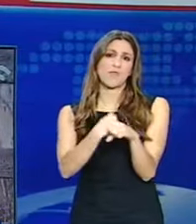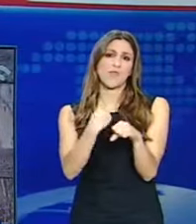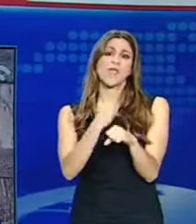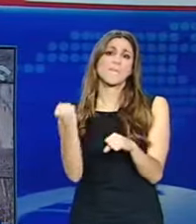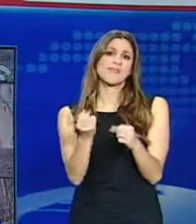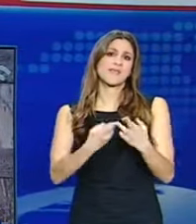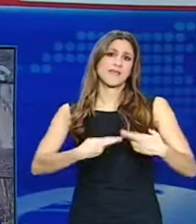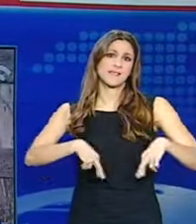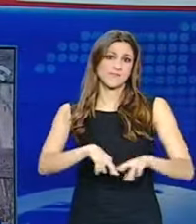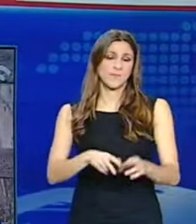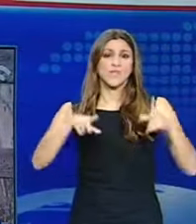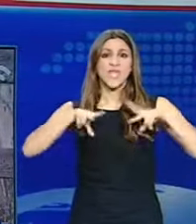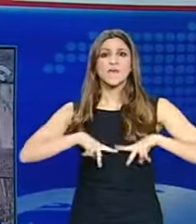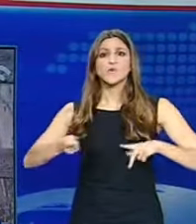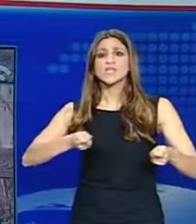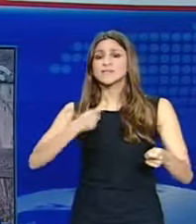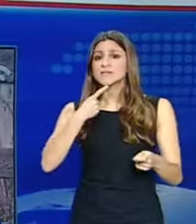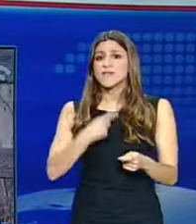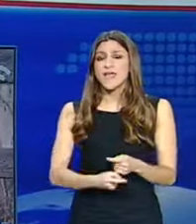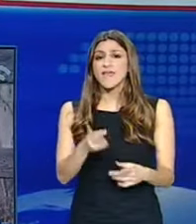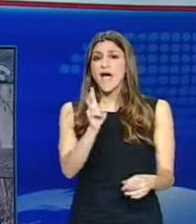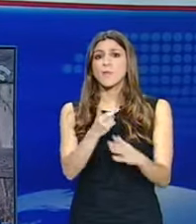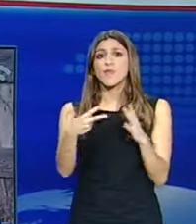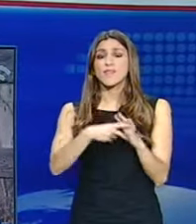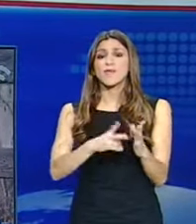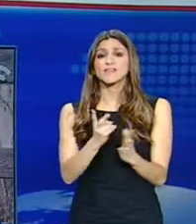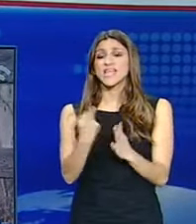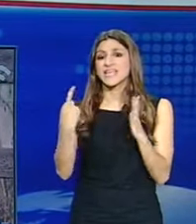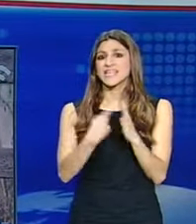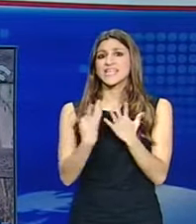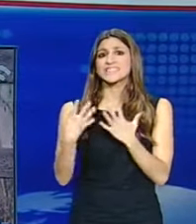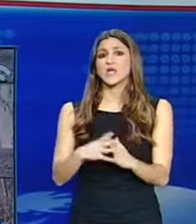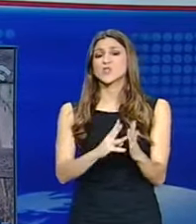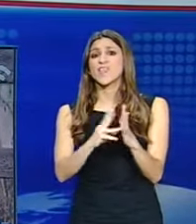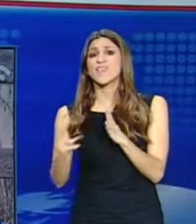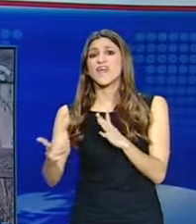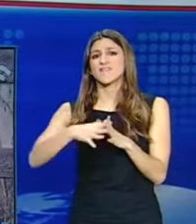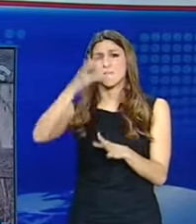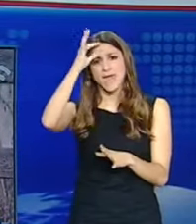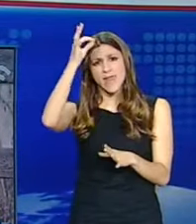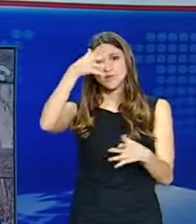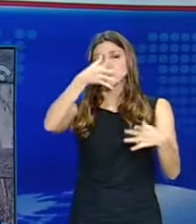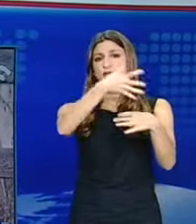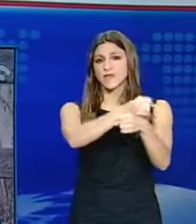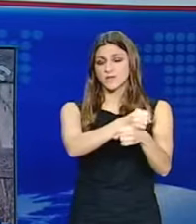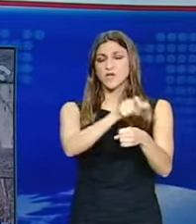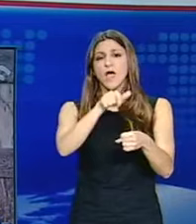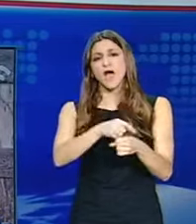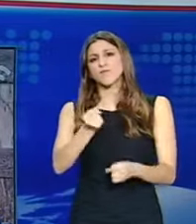Μεταρρύθμισης, από το 2007 εκρεμούν 1.917 περιπτώσεις ποινικών αδικημάτων που επισήρουν σοβαρές ποινές για τις οποίες